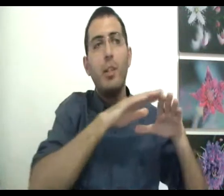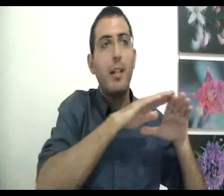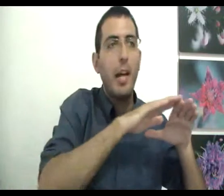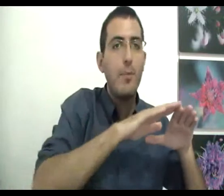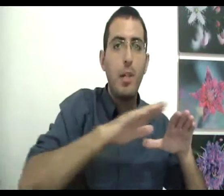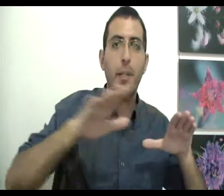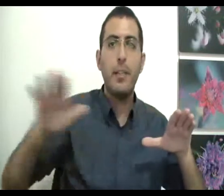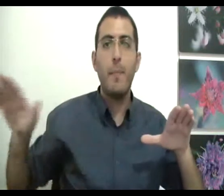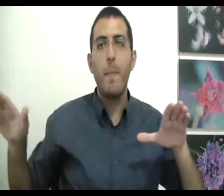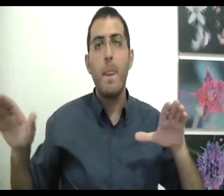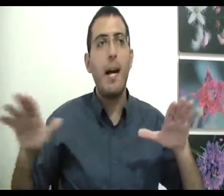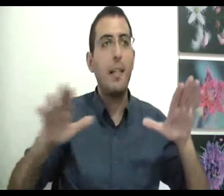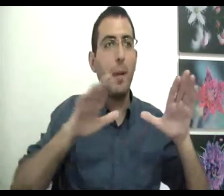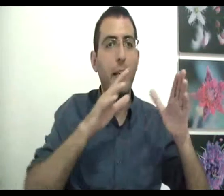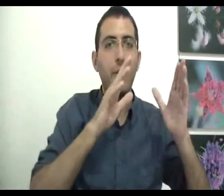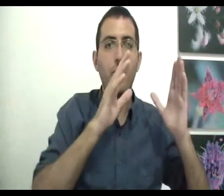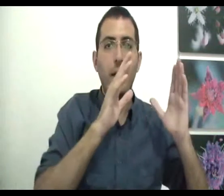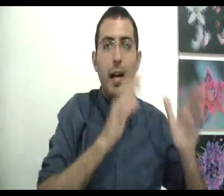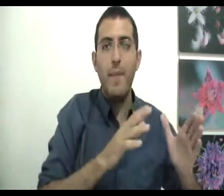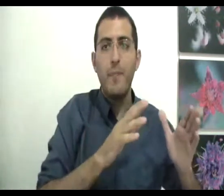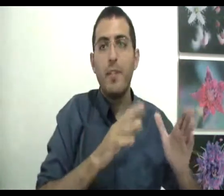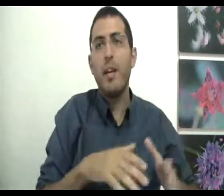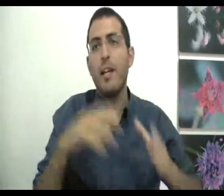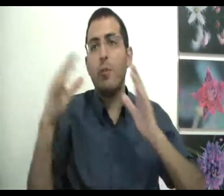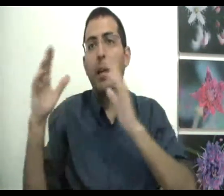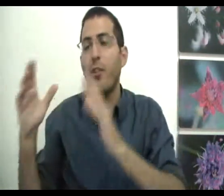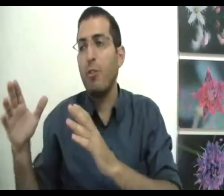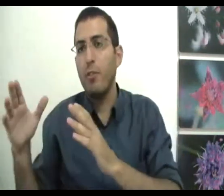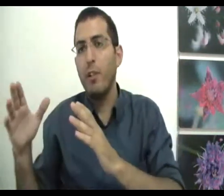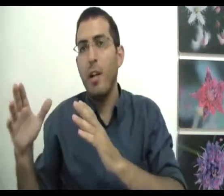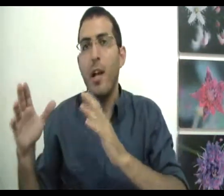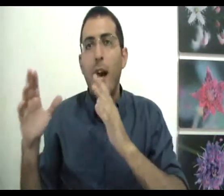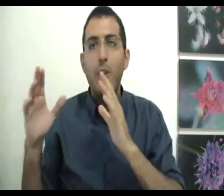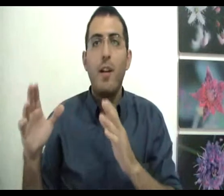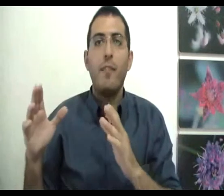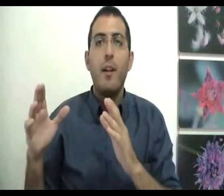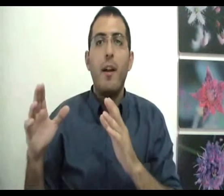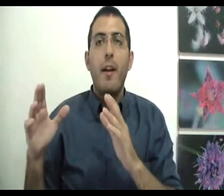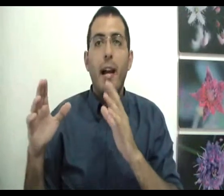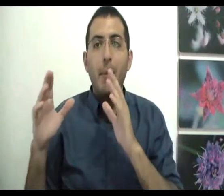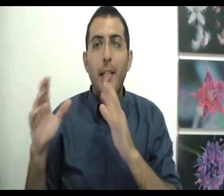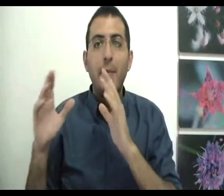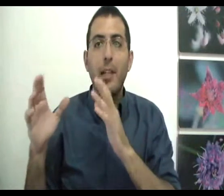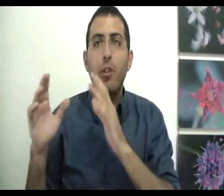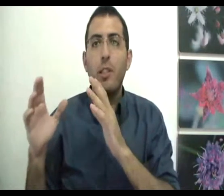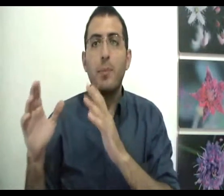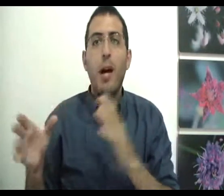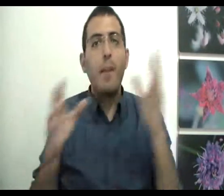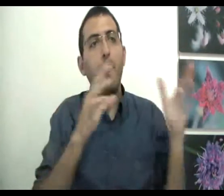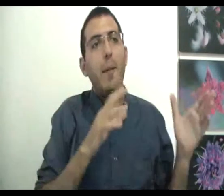את החיים של הבן אדם האדם מרגיש רע ואחר כך הוא מרגיש טוב עכשיו, הבן אדם צריך לשאול את עצמו, האם פה